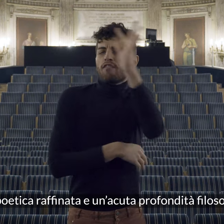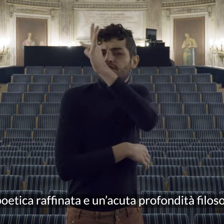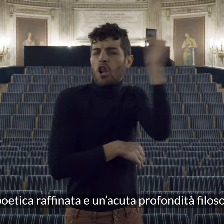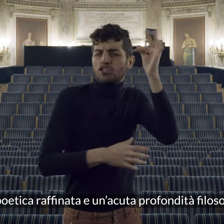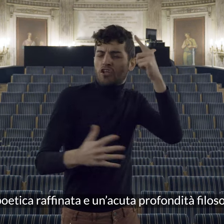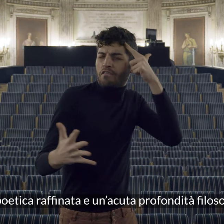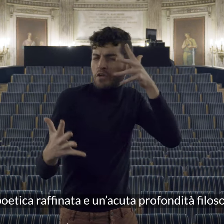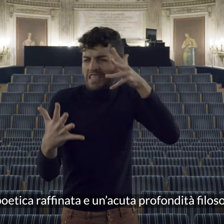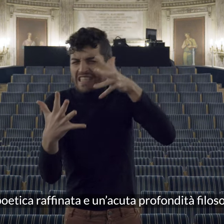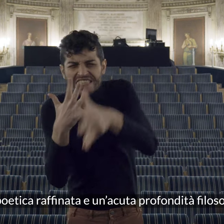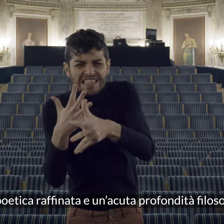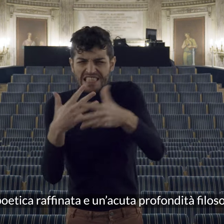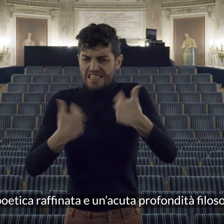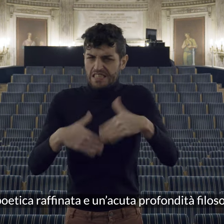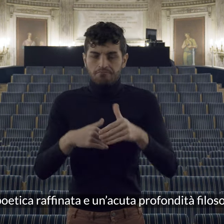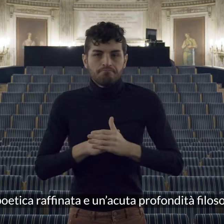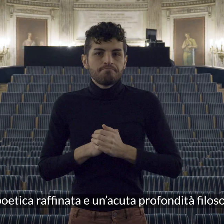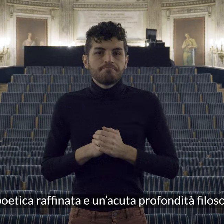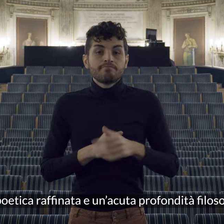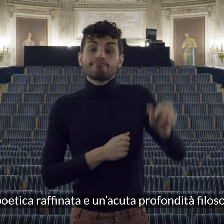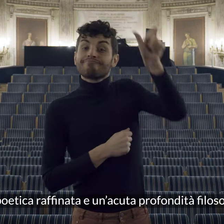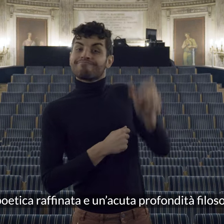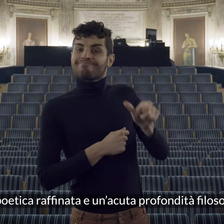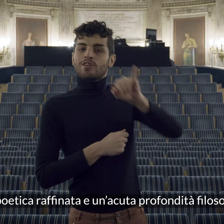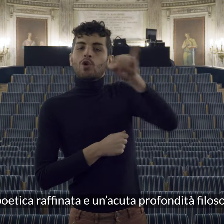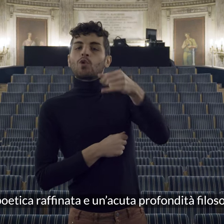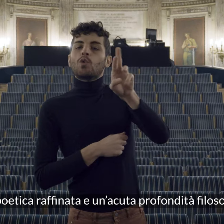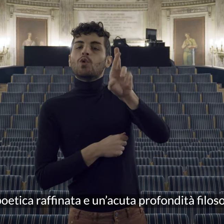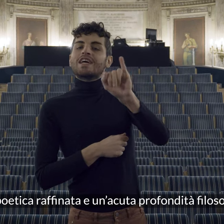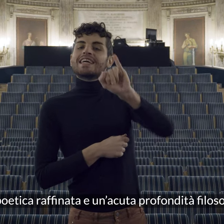poetica raffinata e un'acuta profondità filosofica